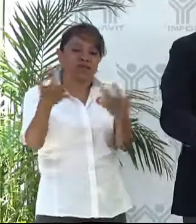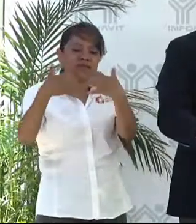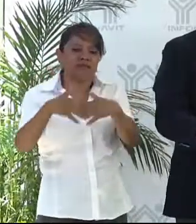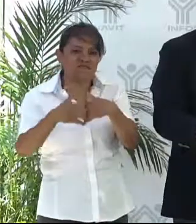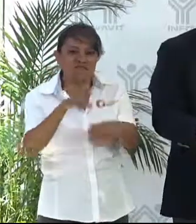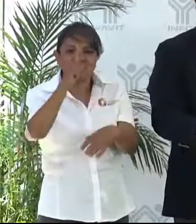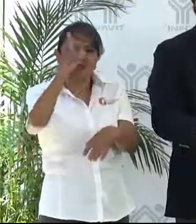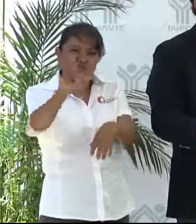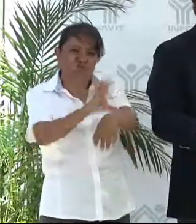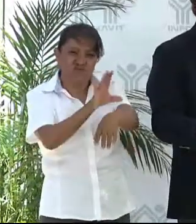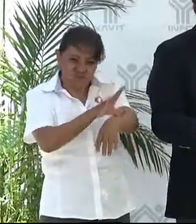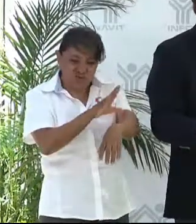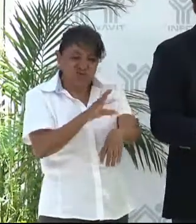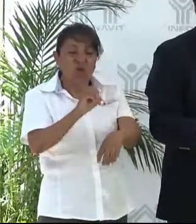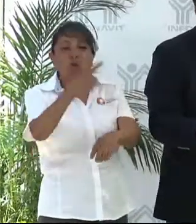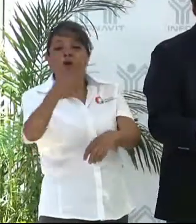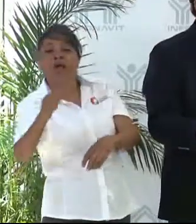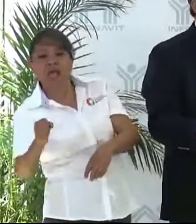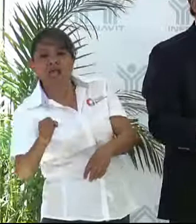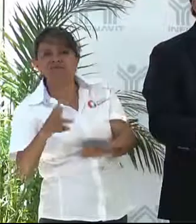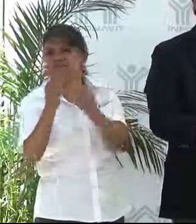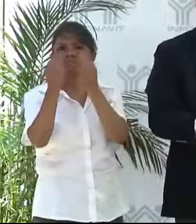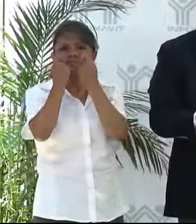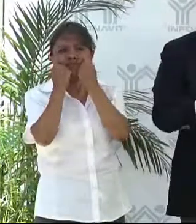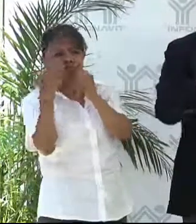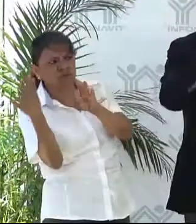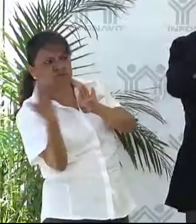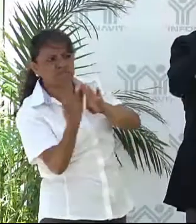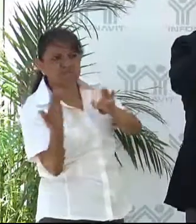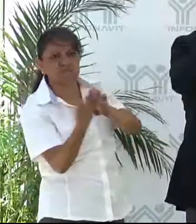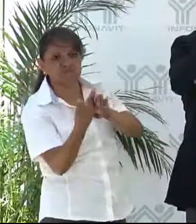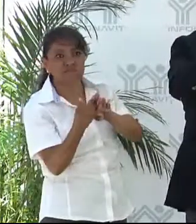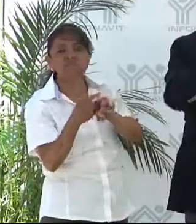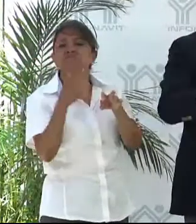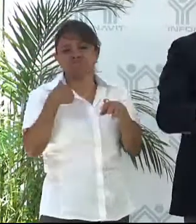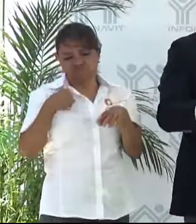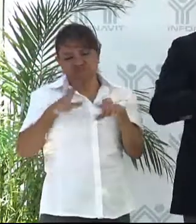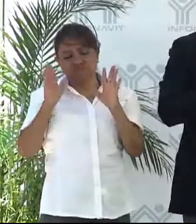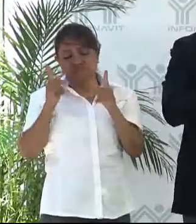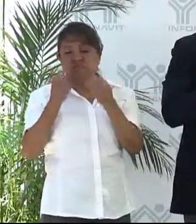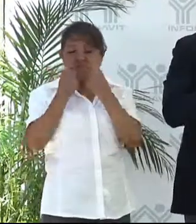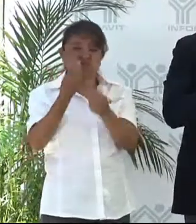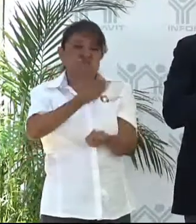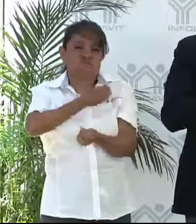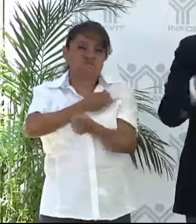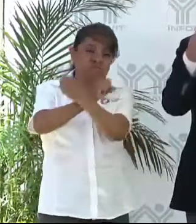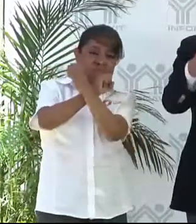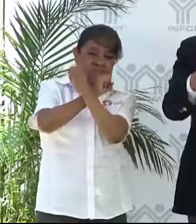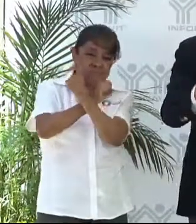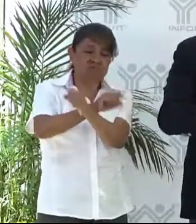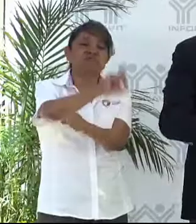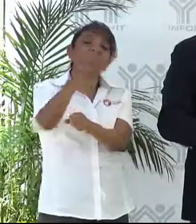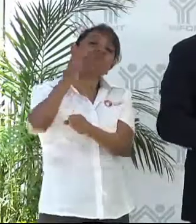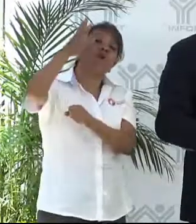políticos, pero prefiero pagarlos yo para que lo disfruten los morelenses mañana. Esa mi convicción y